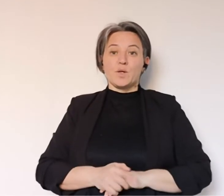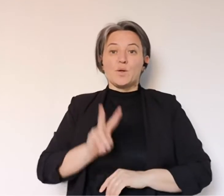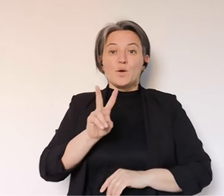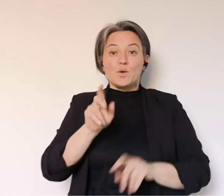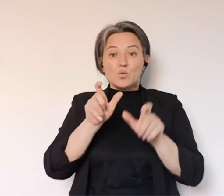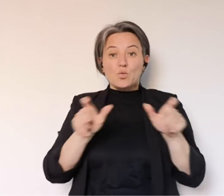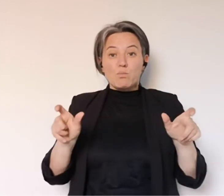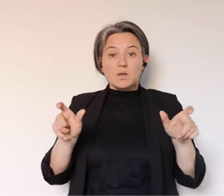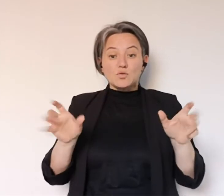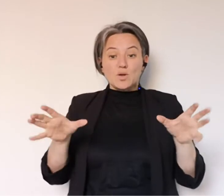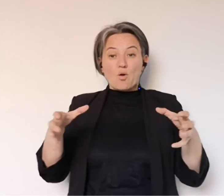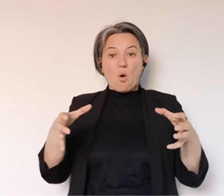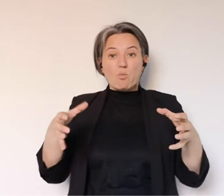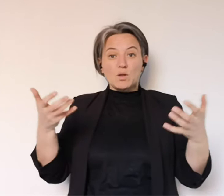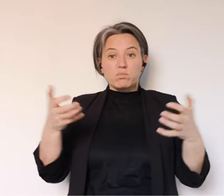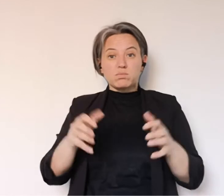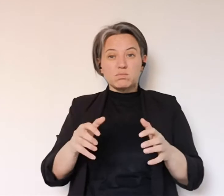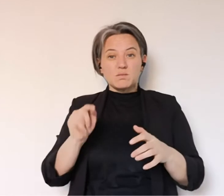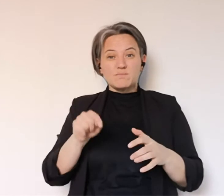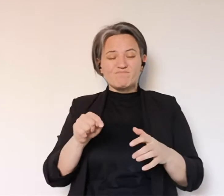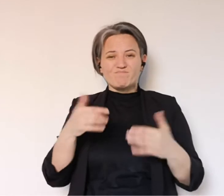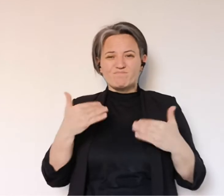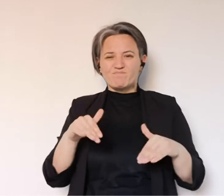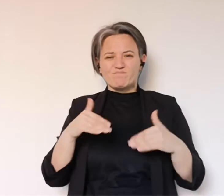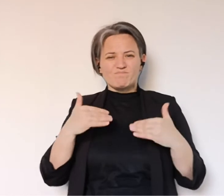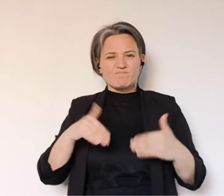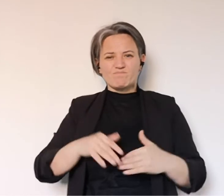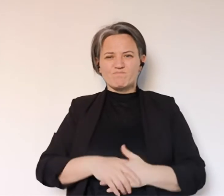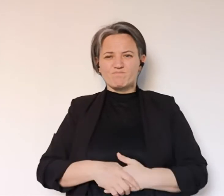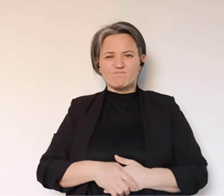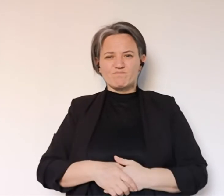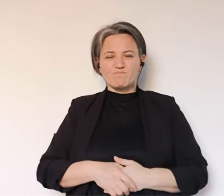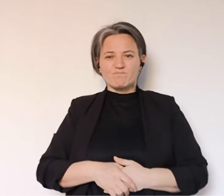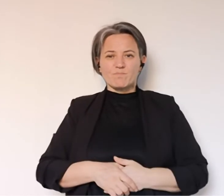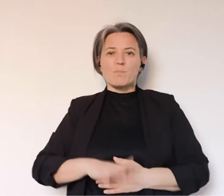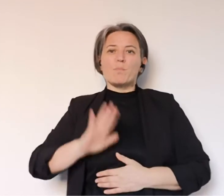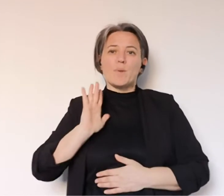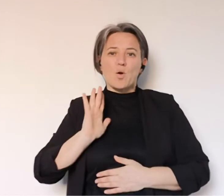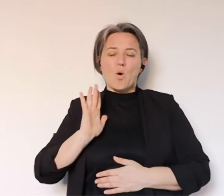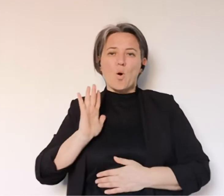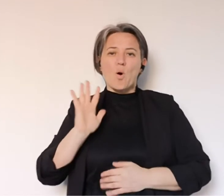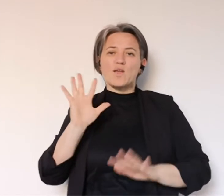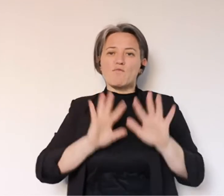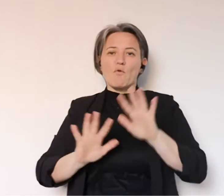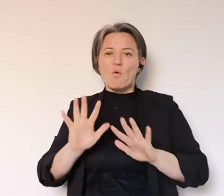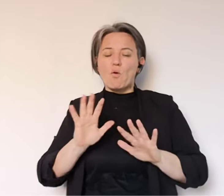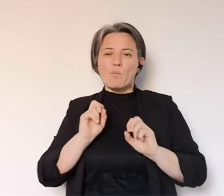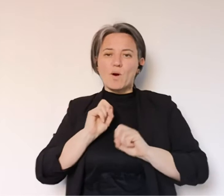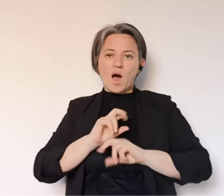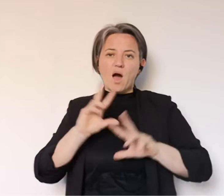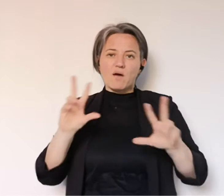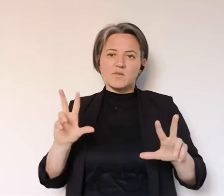emozionale e il fatto che ci siano ancora due persone in me nella nostra comunità ha lo stesso peso.